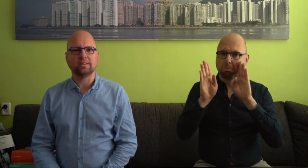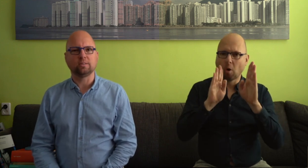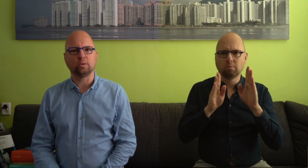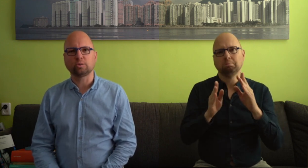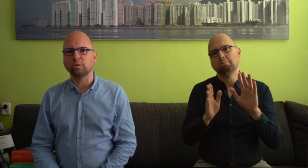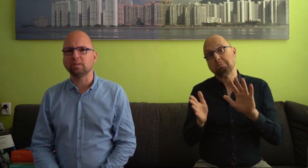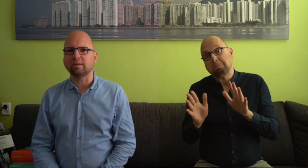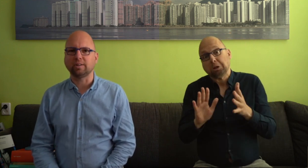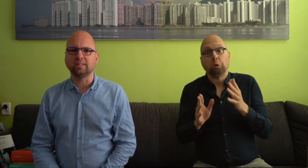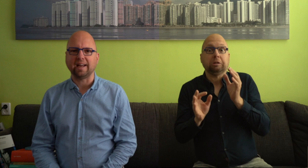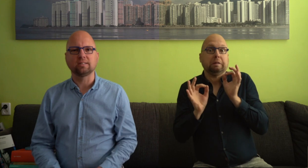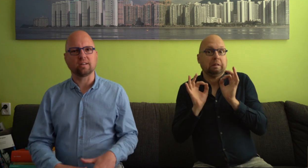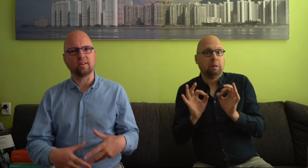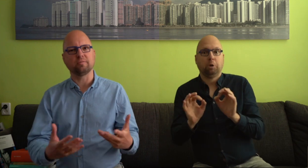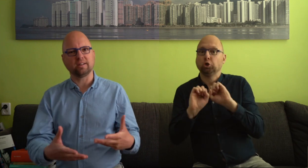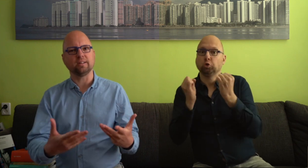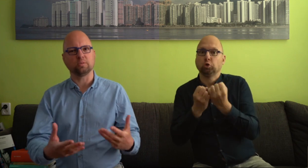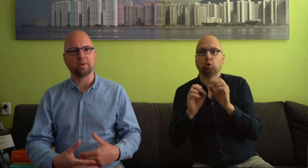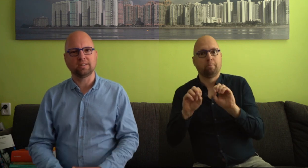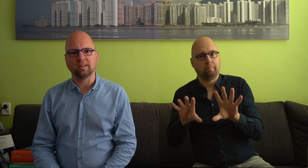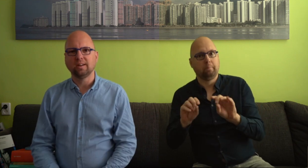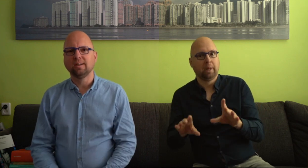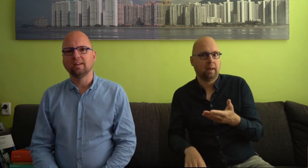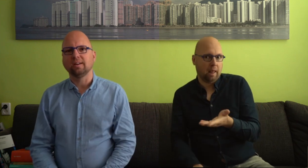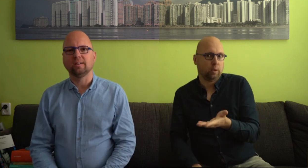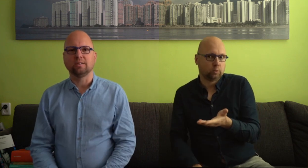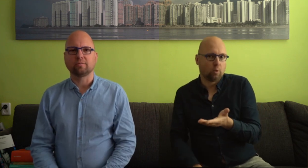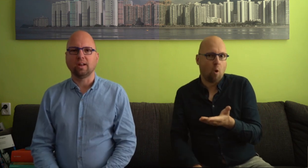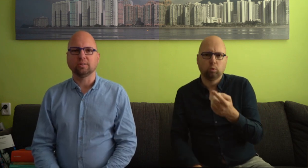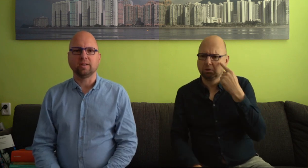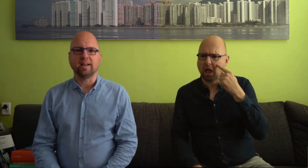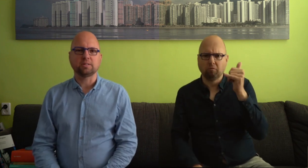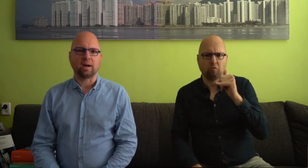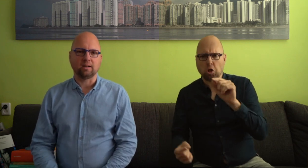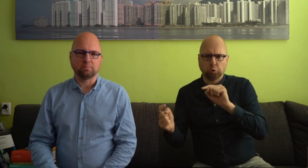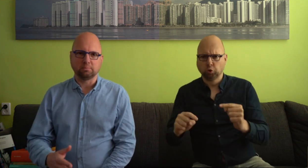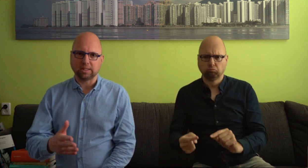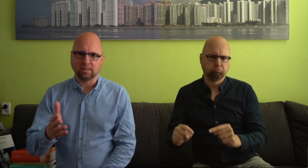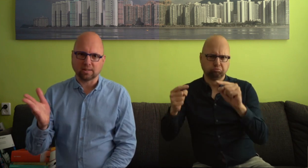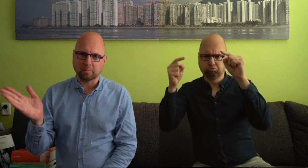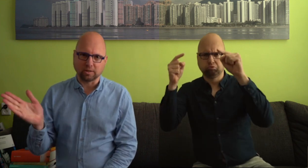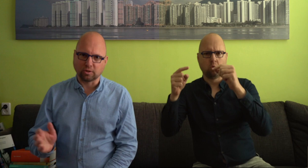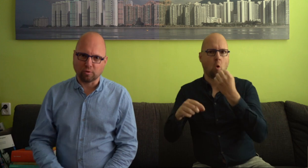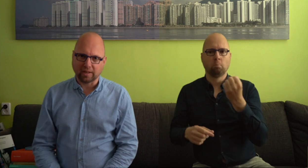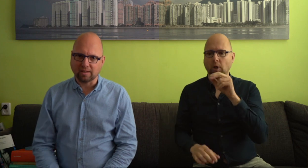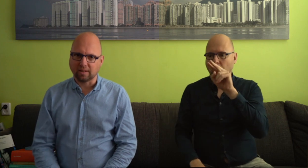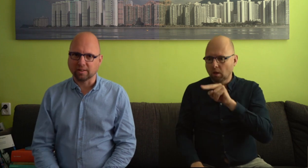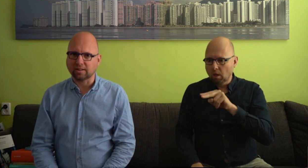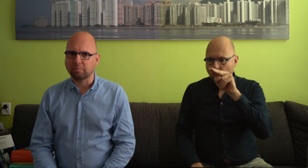discussie. Waarvan je denkt dat het heel veel is. Omdat je er van alles van leest. Maar misschien dat de gemiddelde doof van Nederlanden het allemaal